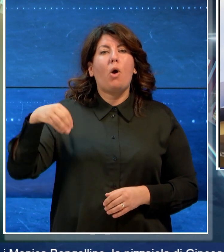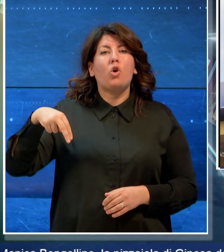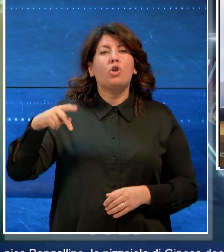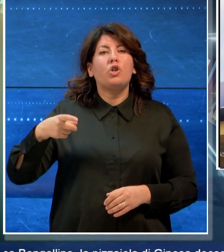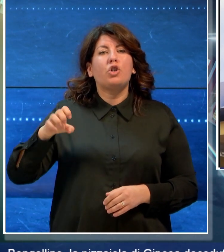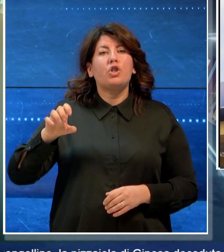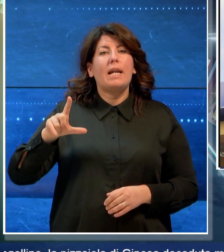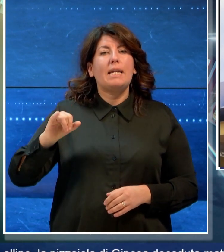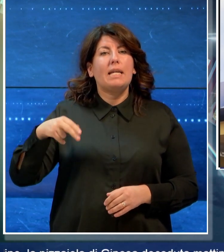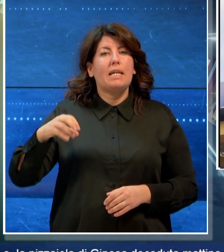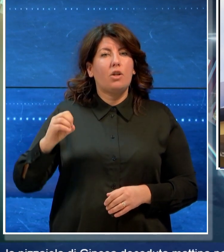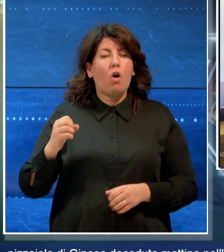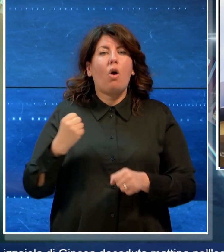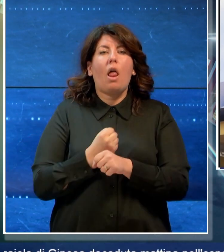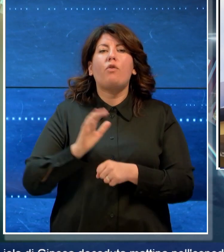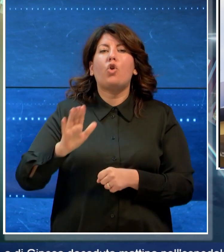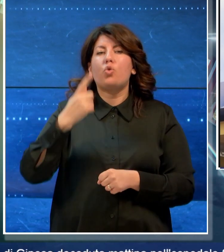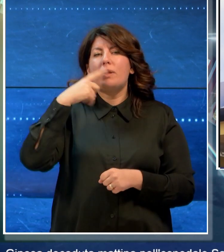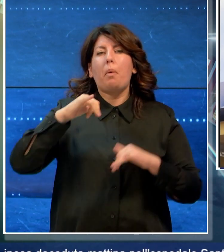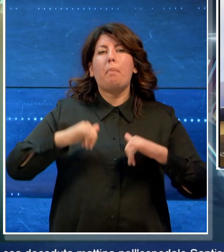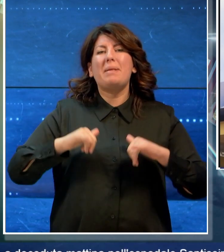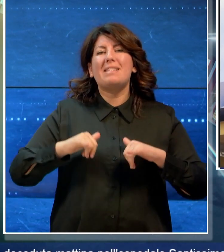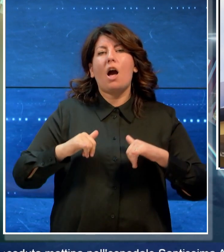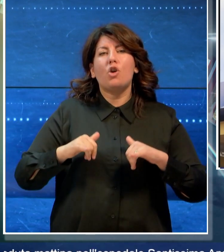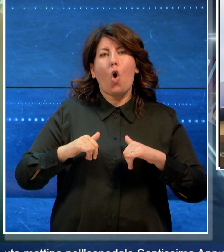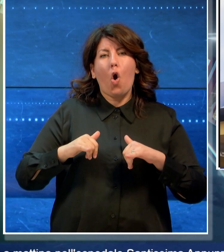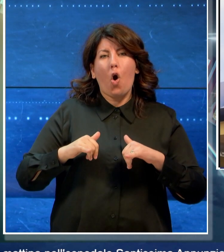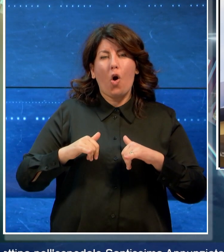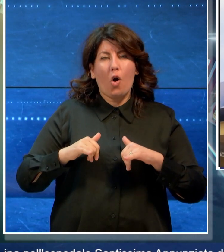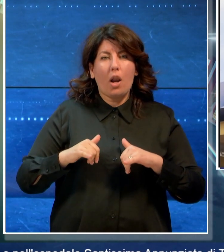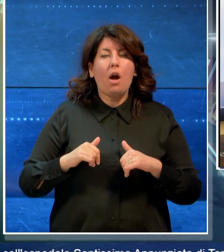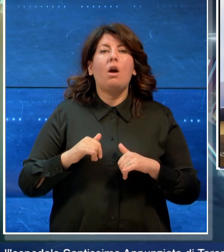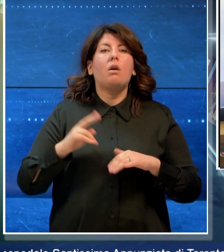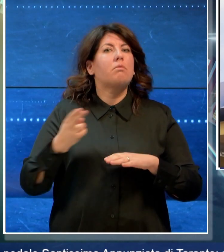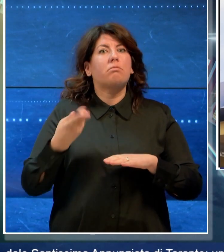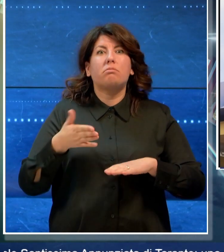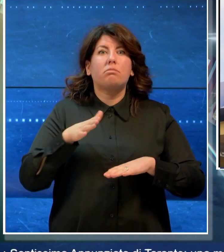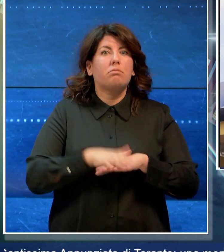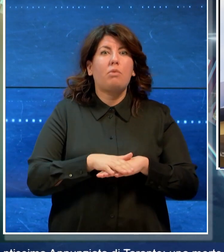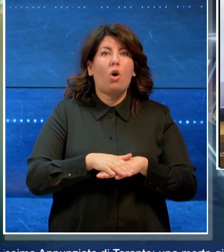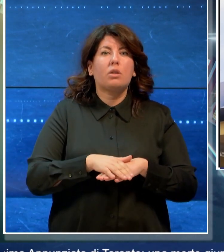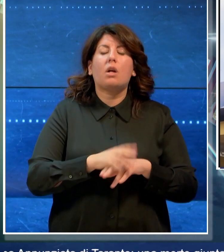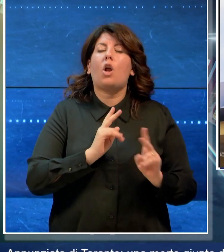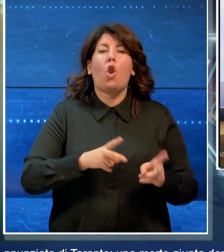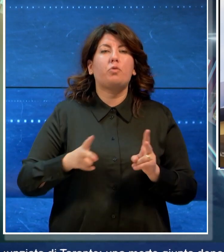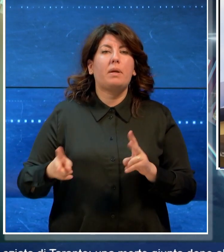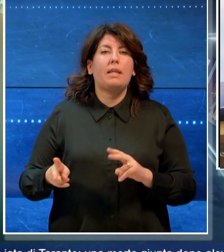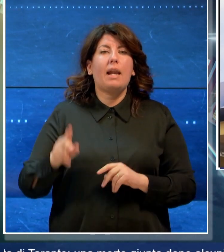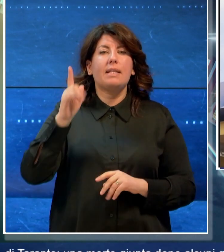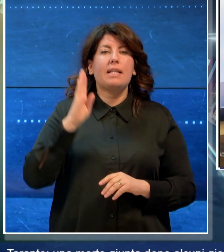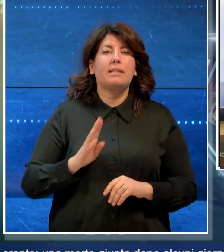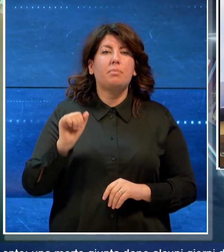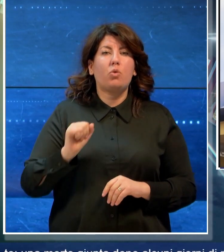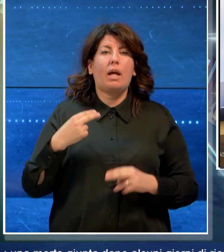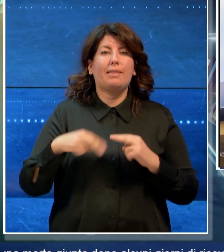pizzaiola di Ginosa, deceduta nell'ospedale Santissima Annunziata di Taranto.